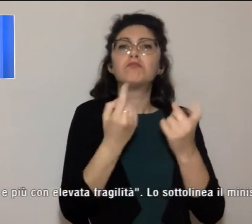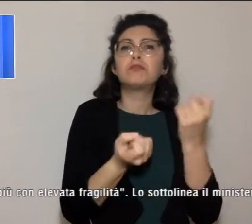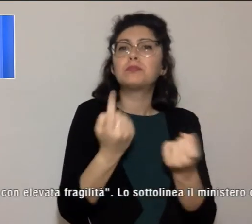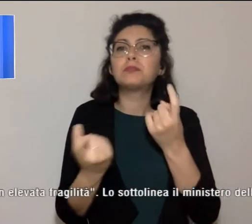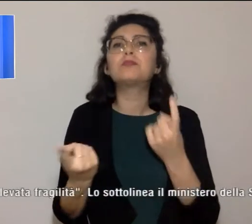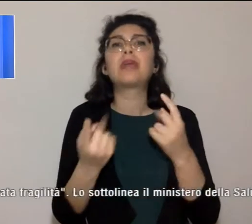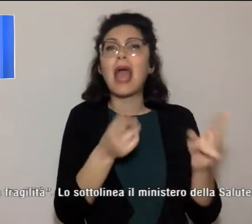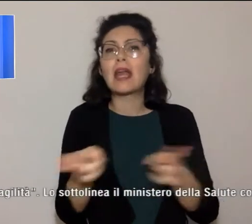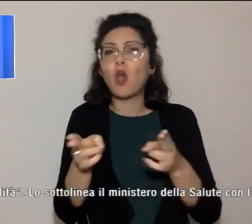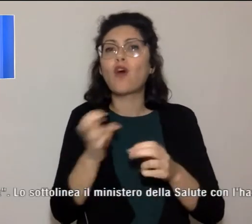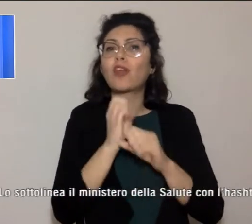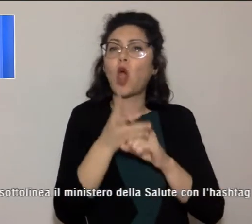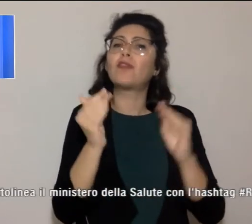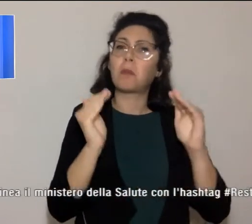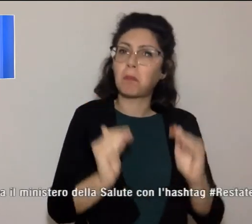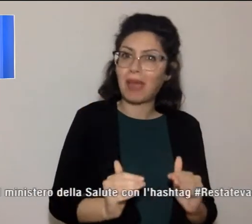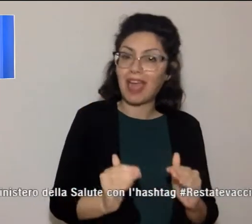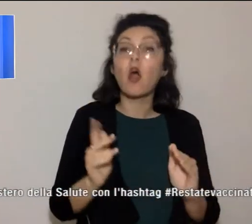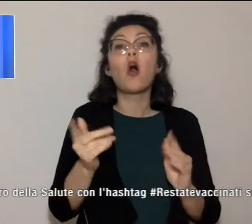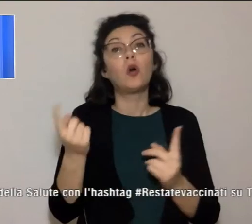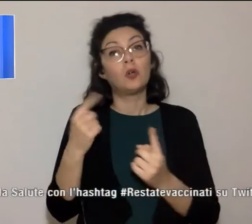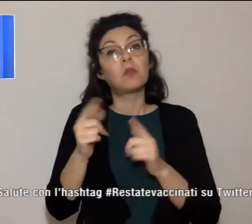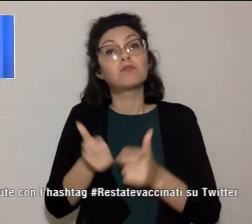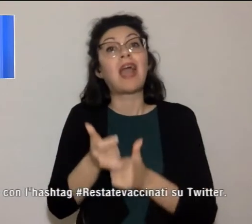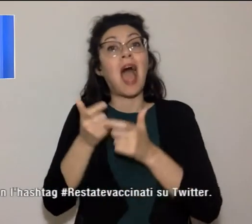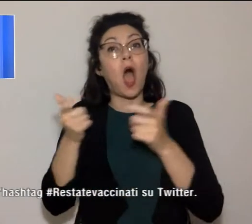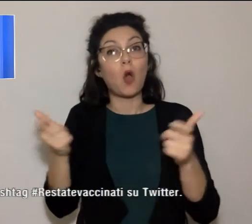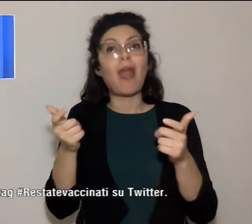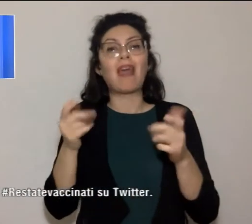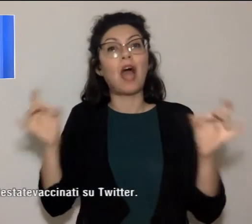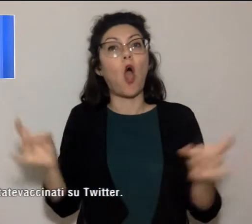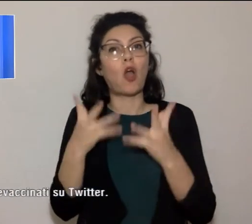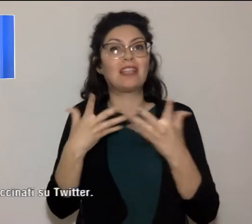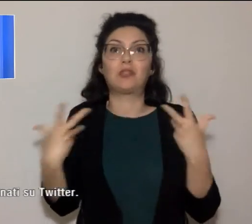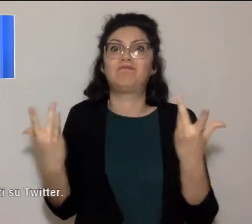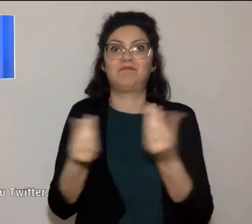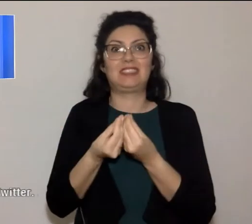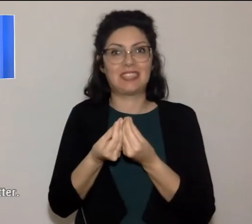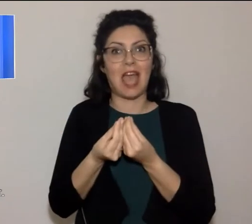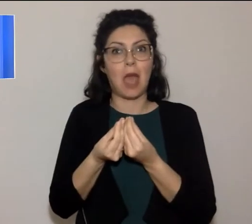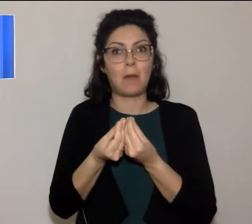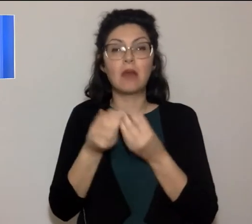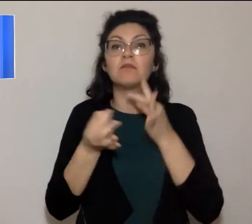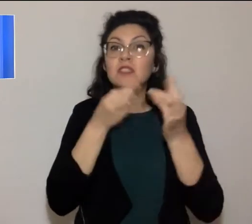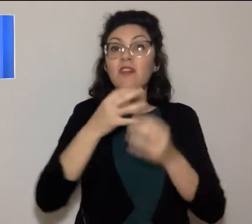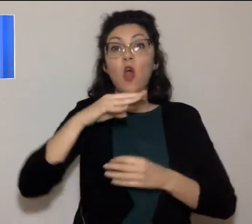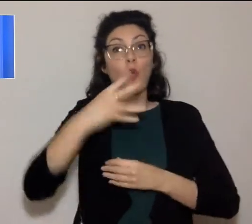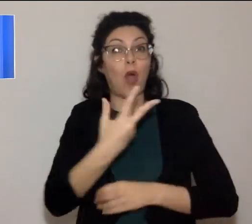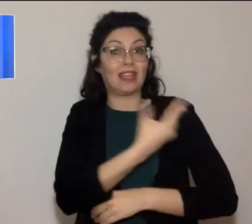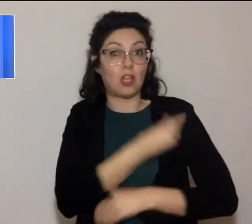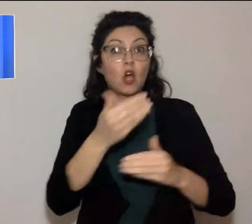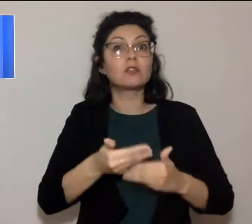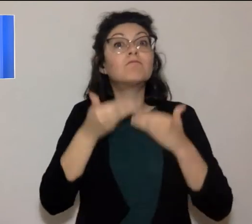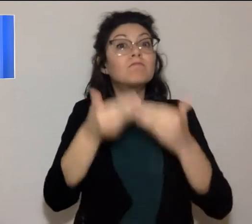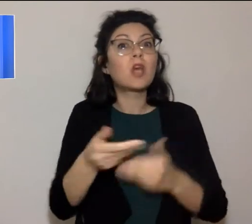Covid e aumentano le occasioni di stare insieme. Non rimandare la quarta dose di vaccino è